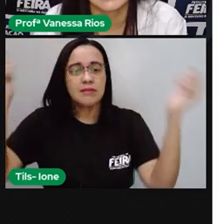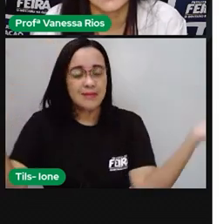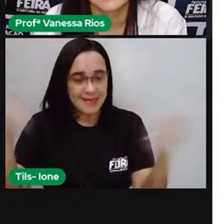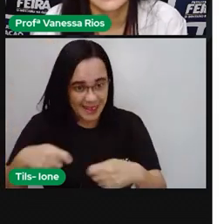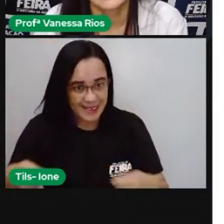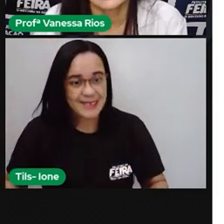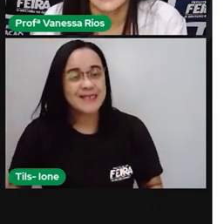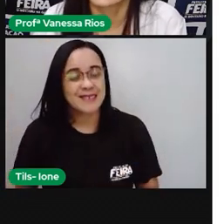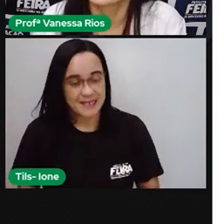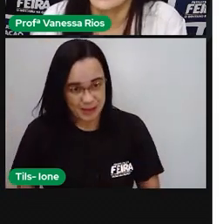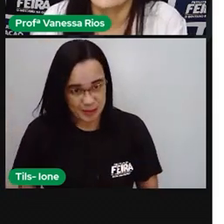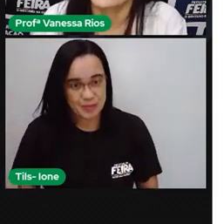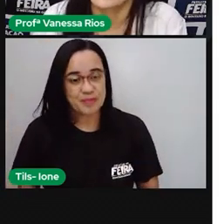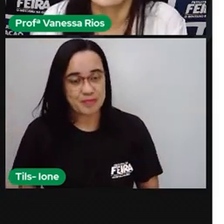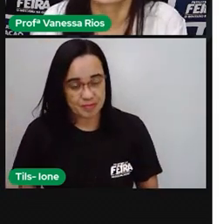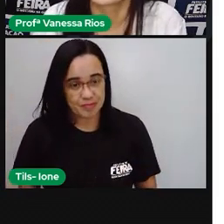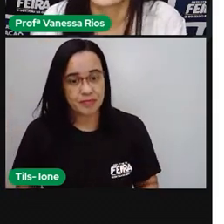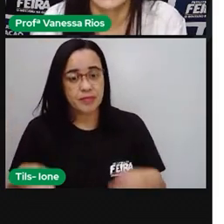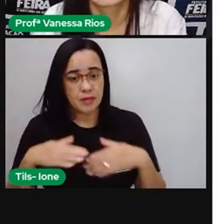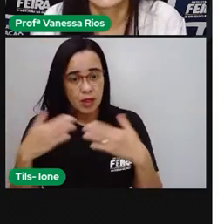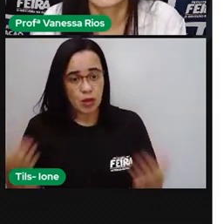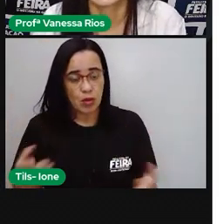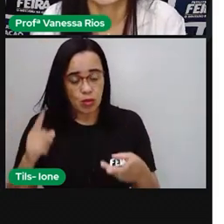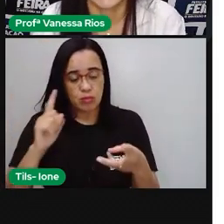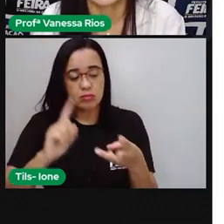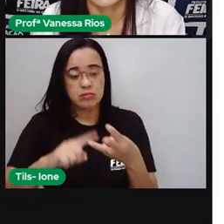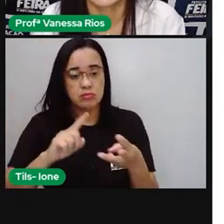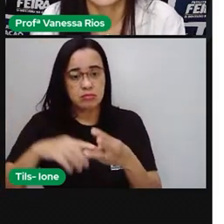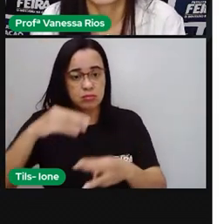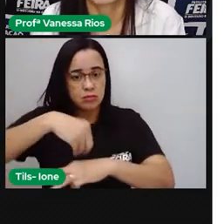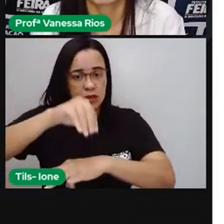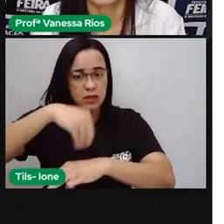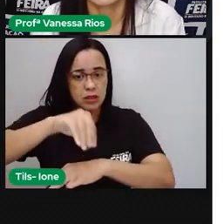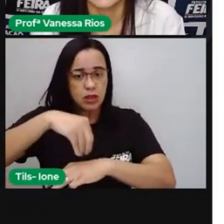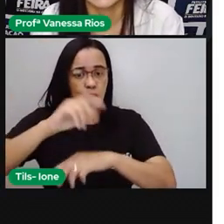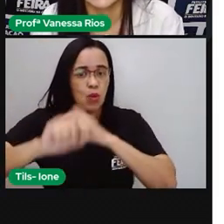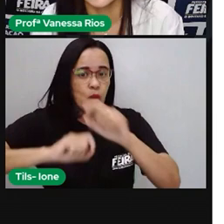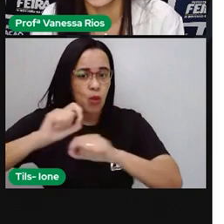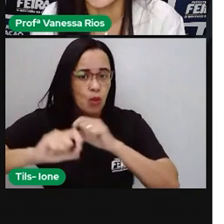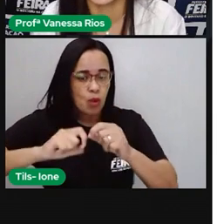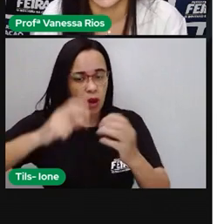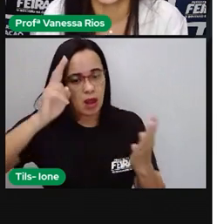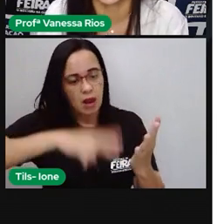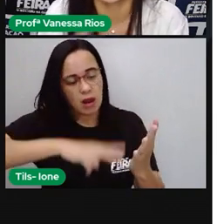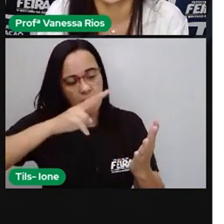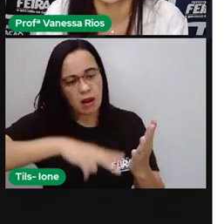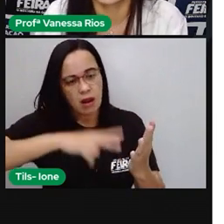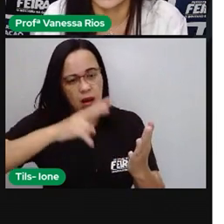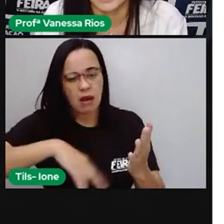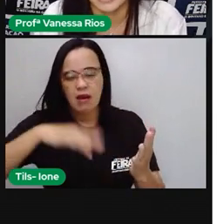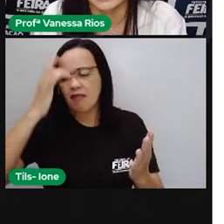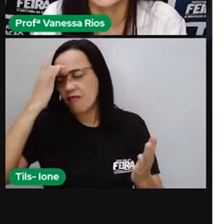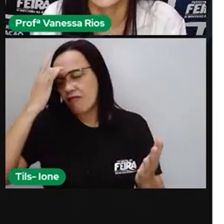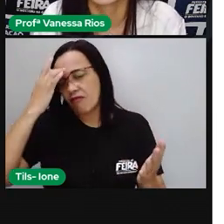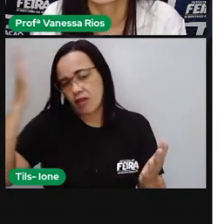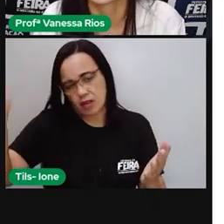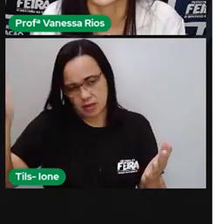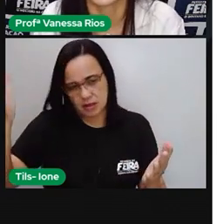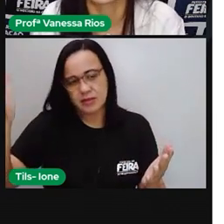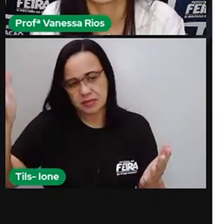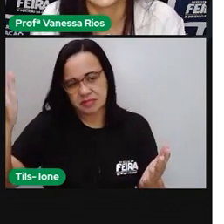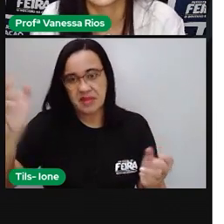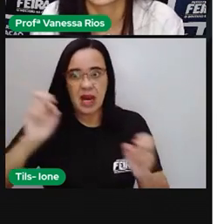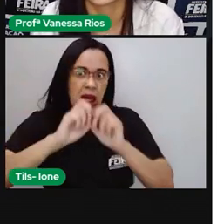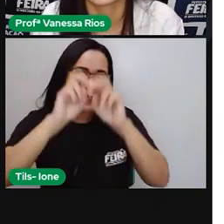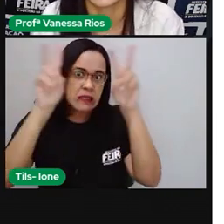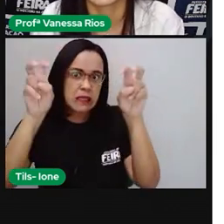momento. E aí, outra dica é começar com livros fáceis. Nada de pensar em assuntos aí que estão longe